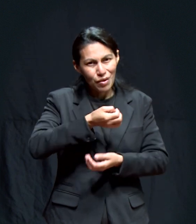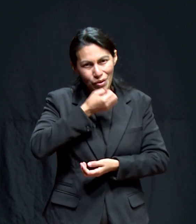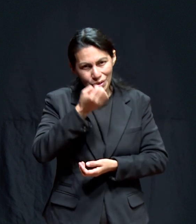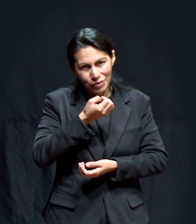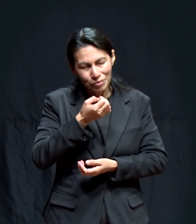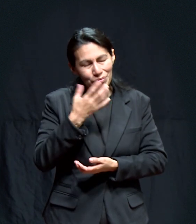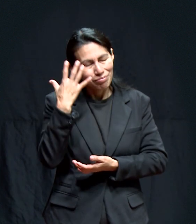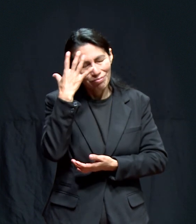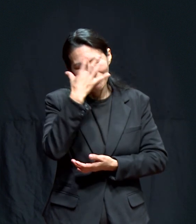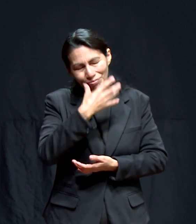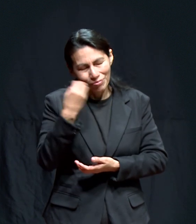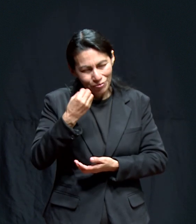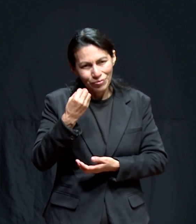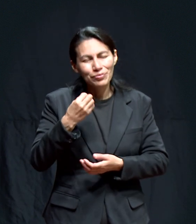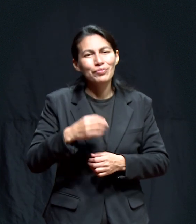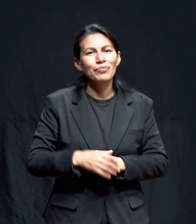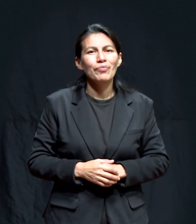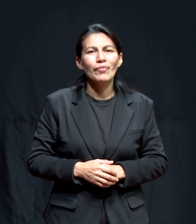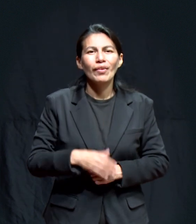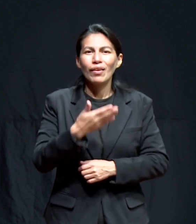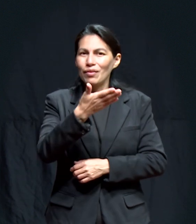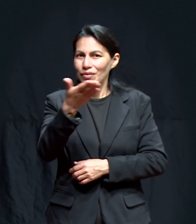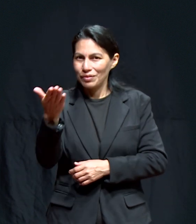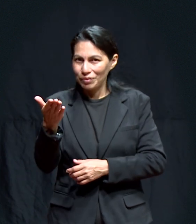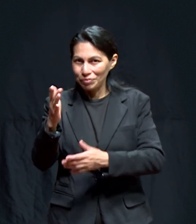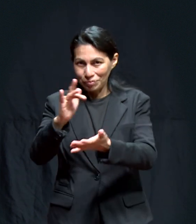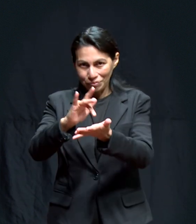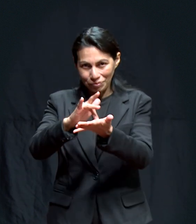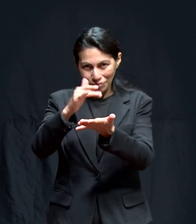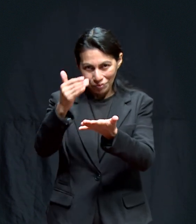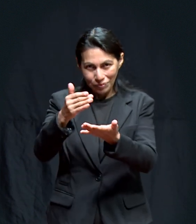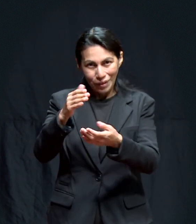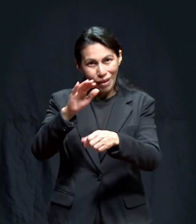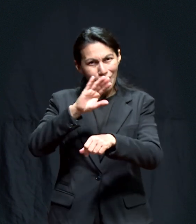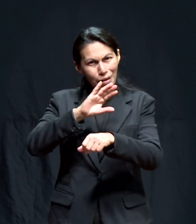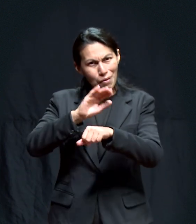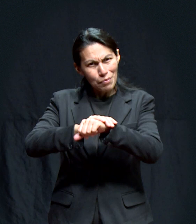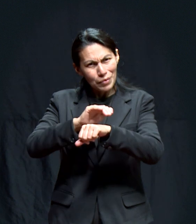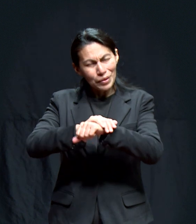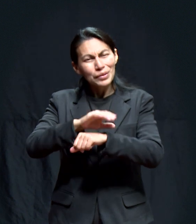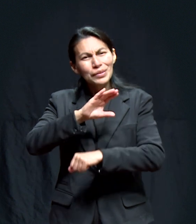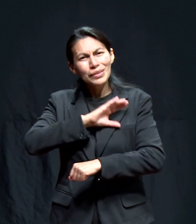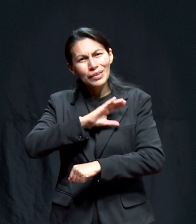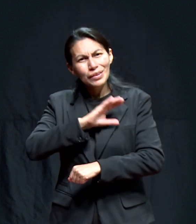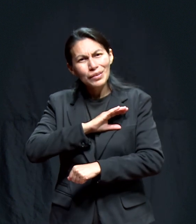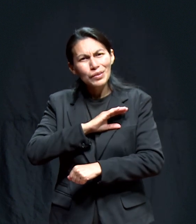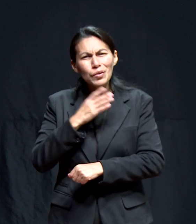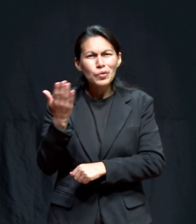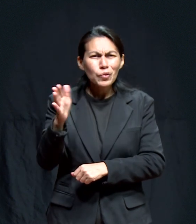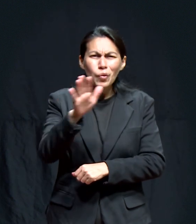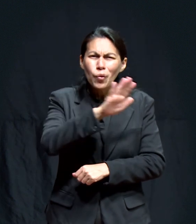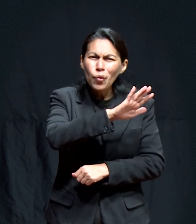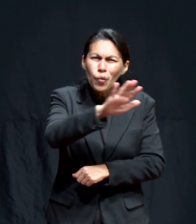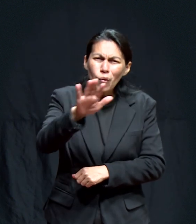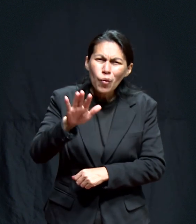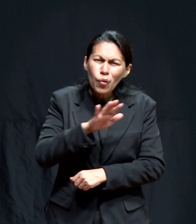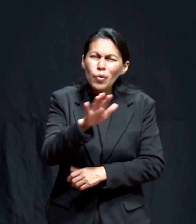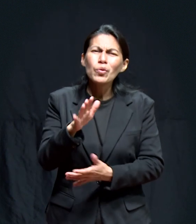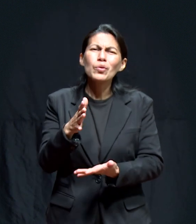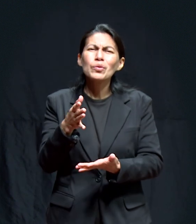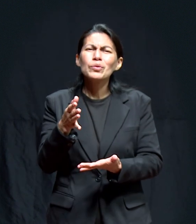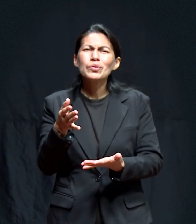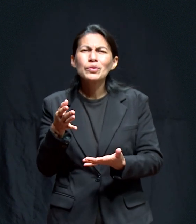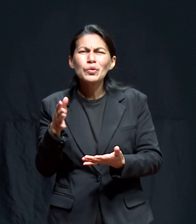Inspiradora Gracias Y gracias a ustedes Queridos Por estar Un momento